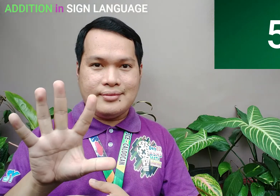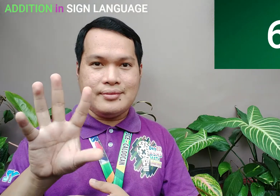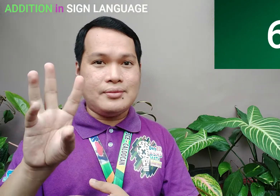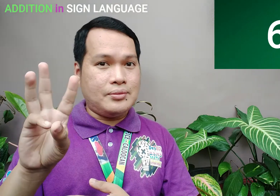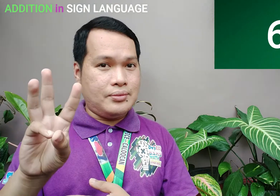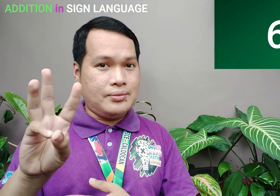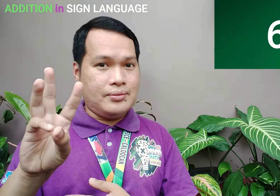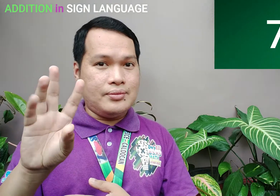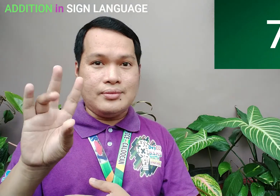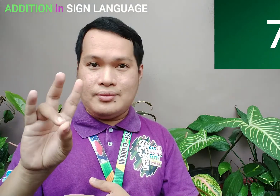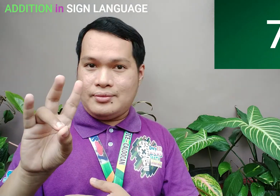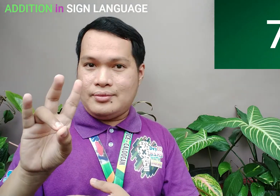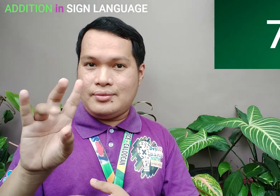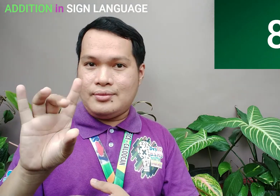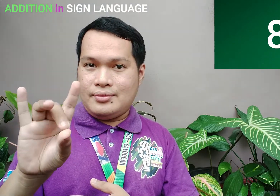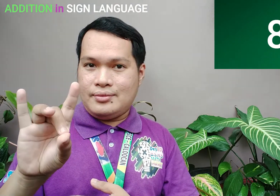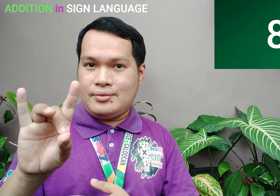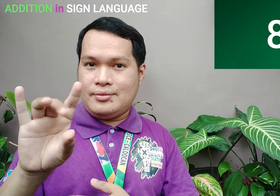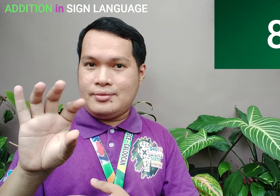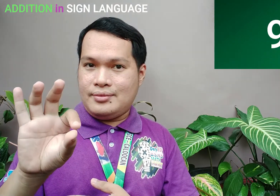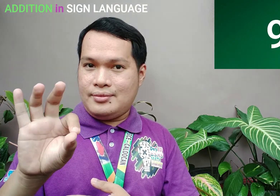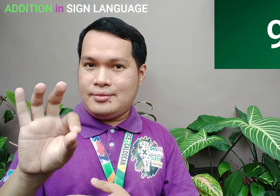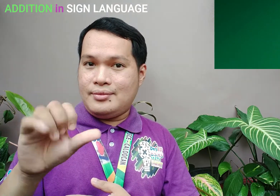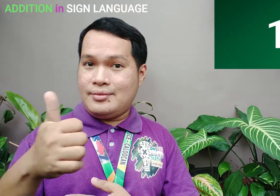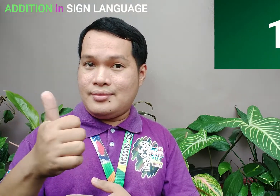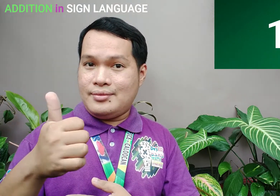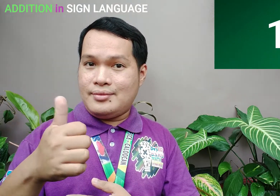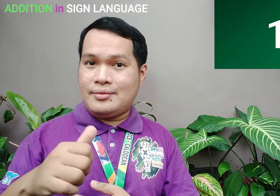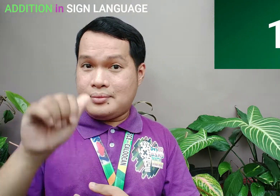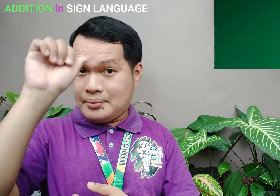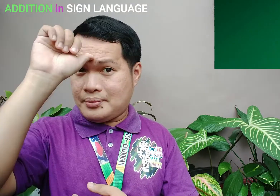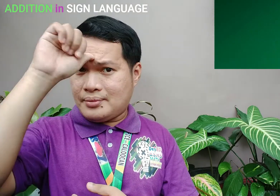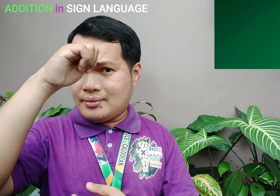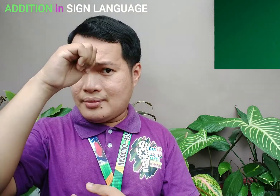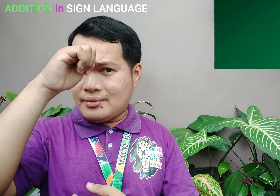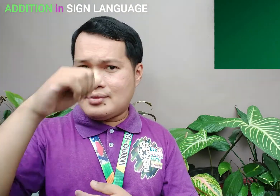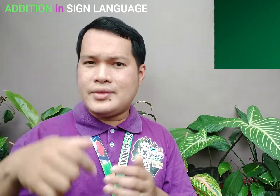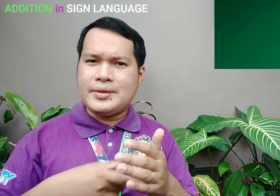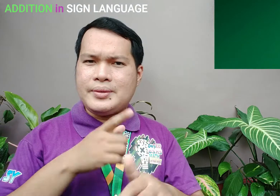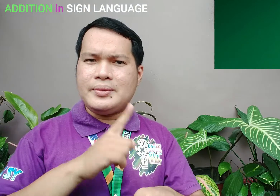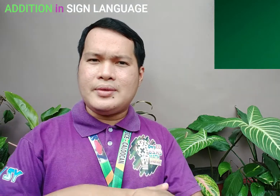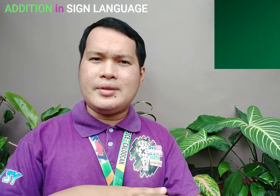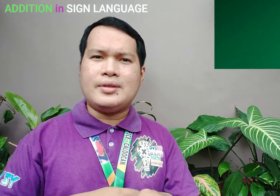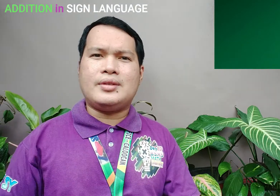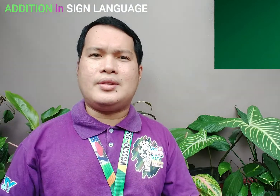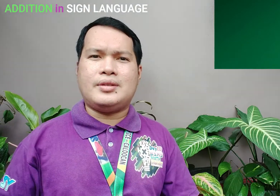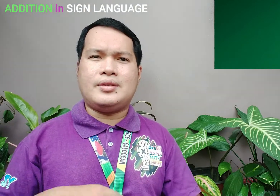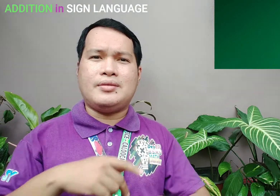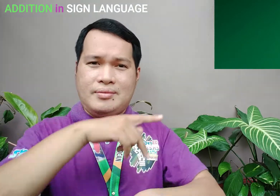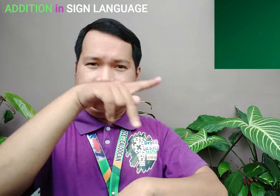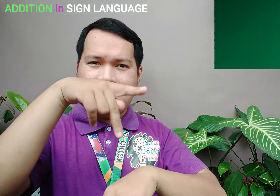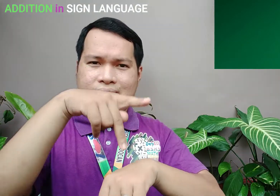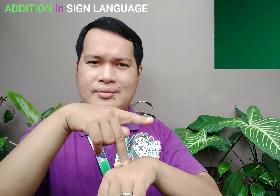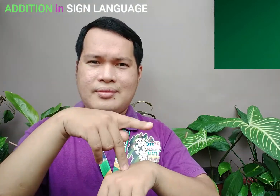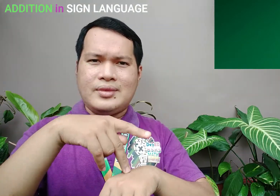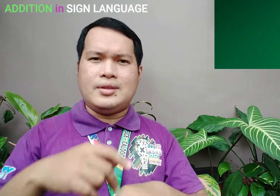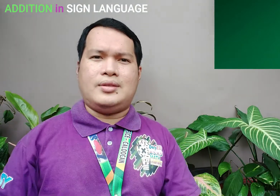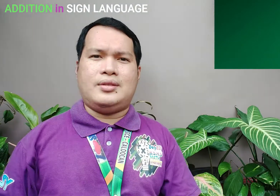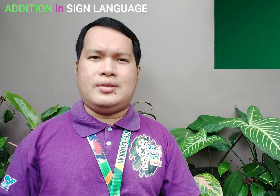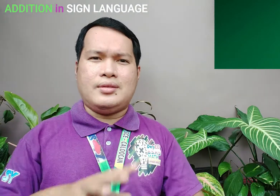6, 7, 8, 9, and 10 Natanda niya ba kung minsan sa ating bansa,